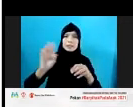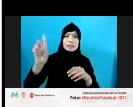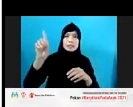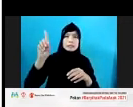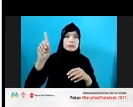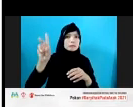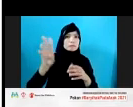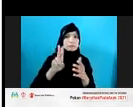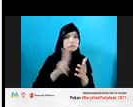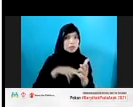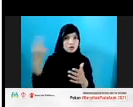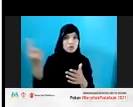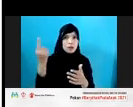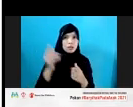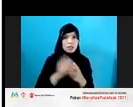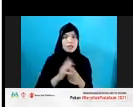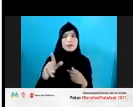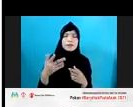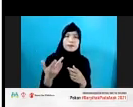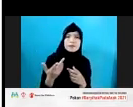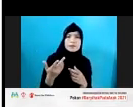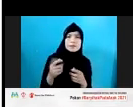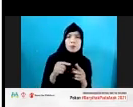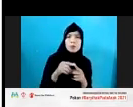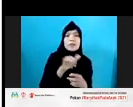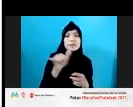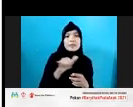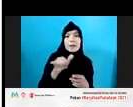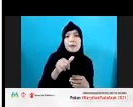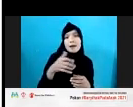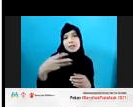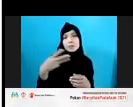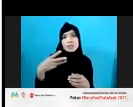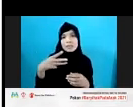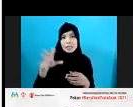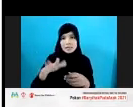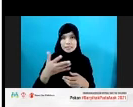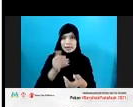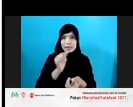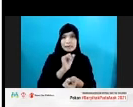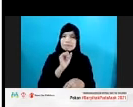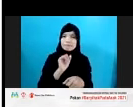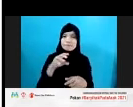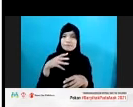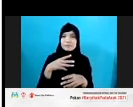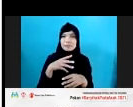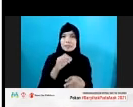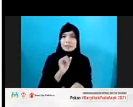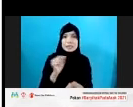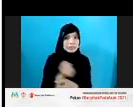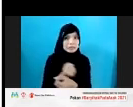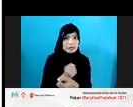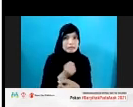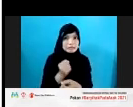masalah eksploitasi dan seksual online di Indonesia. Kebijakan-kebijakan termasuk regulasinya, sedang saya